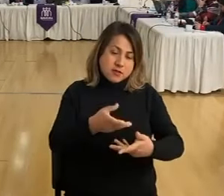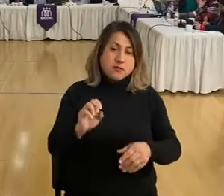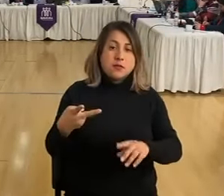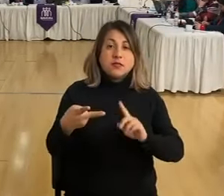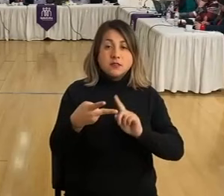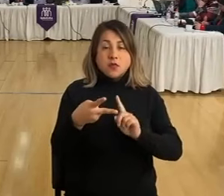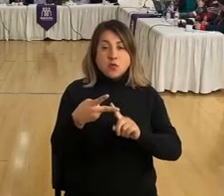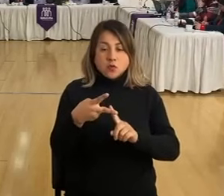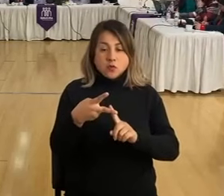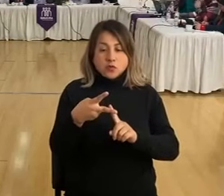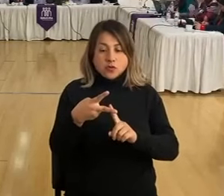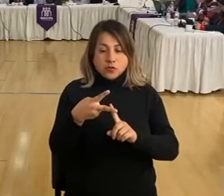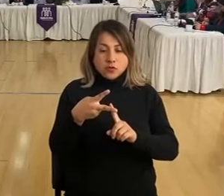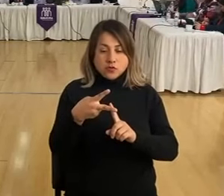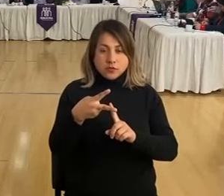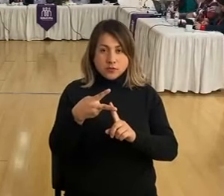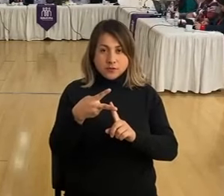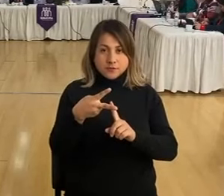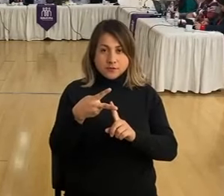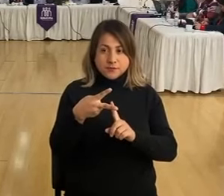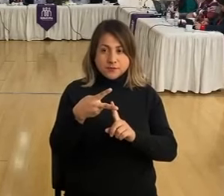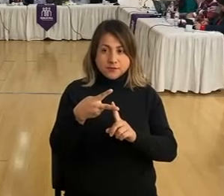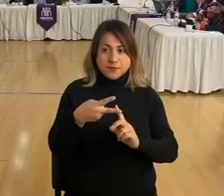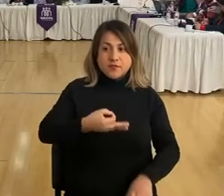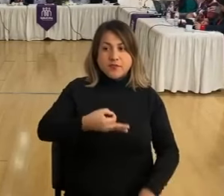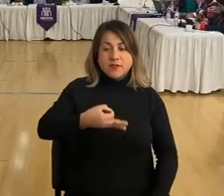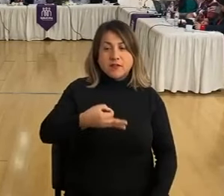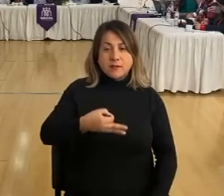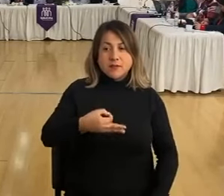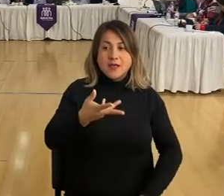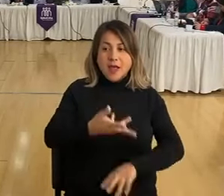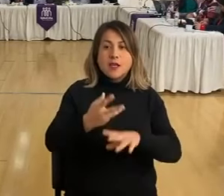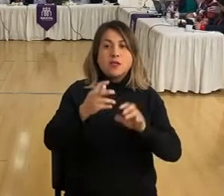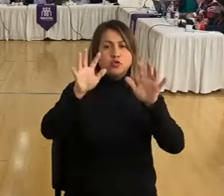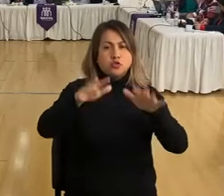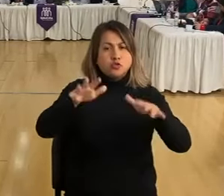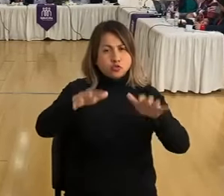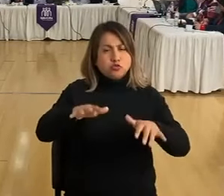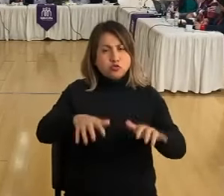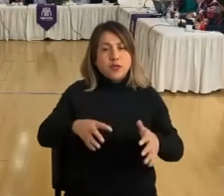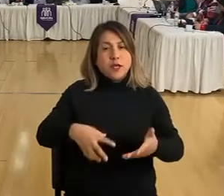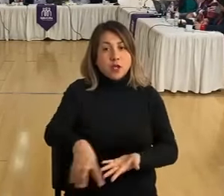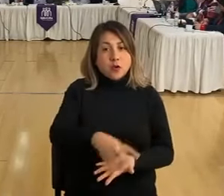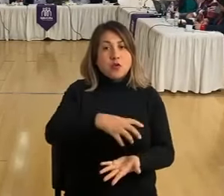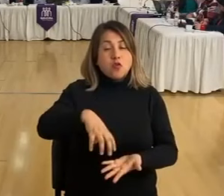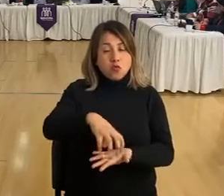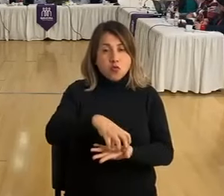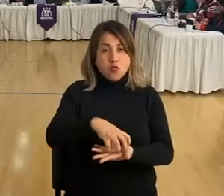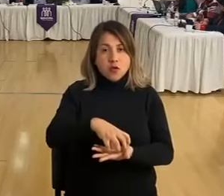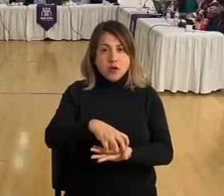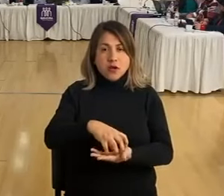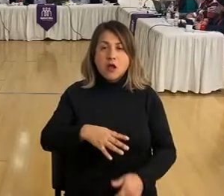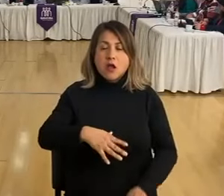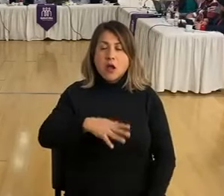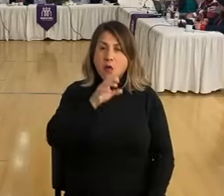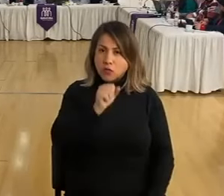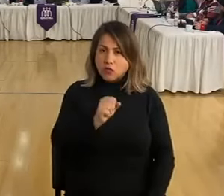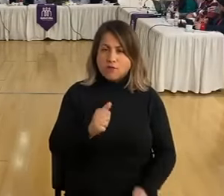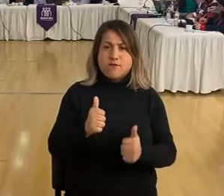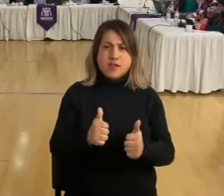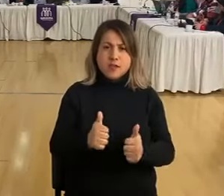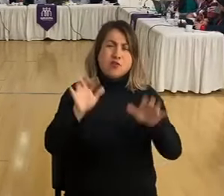segundo, que efectivamente hubo lluvias, la comuna soportó bastante